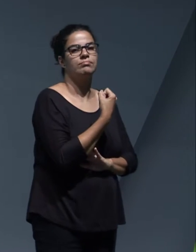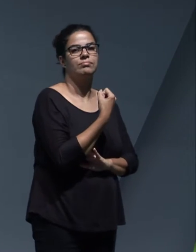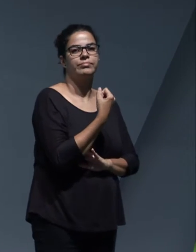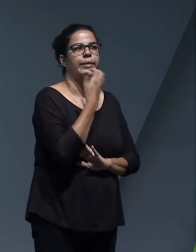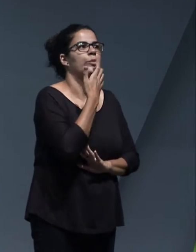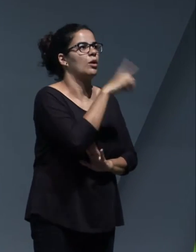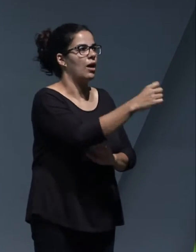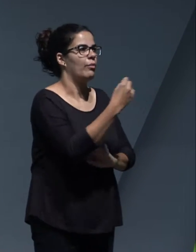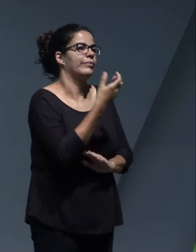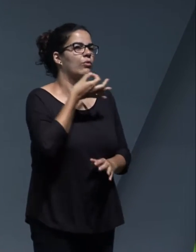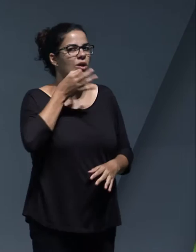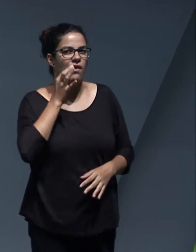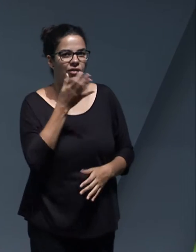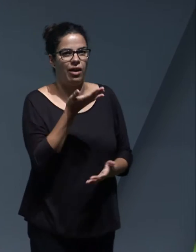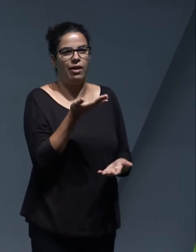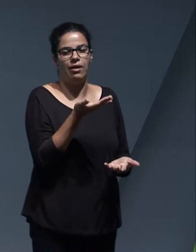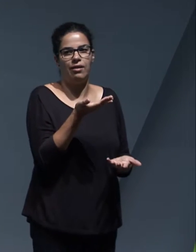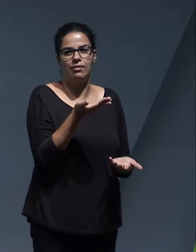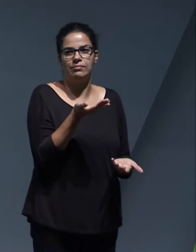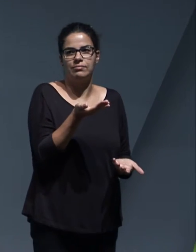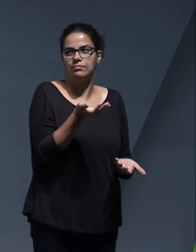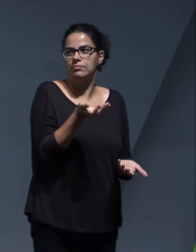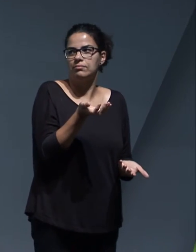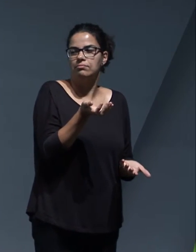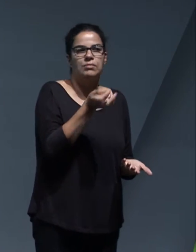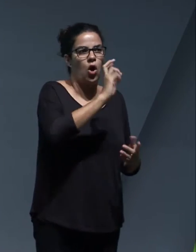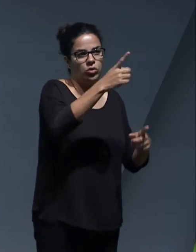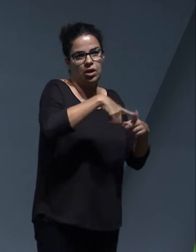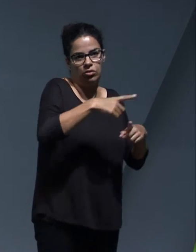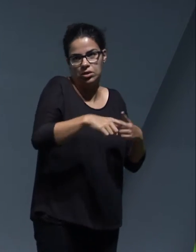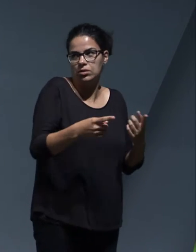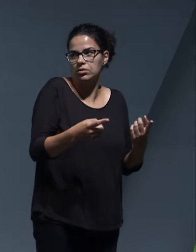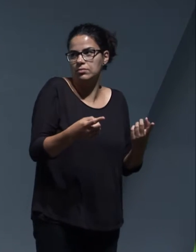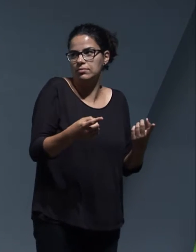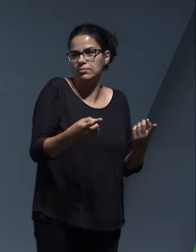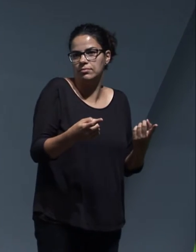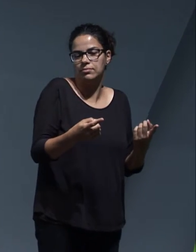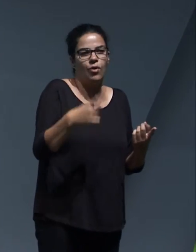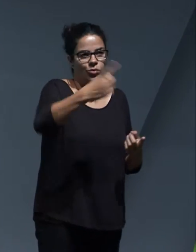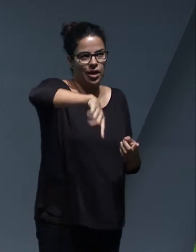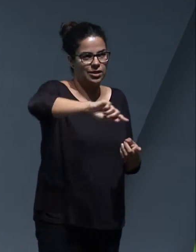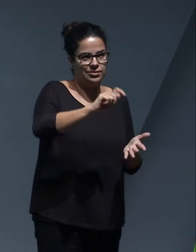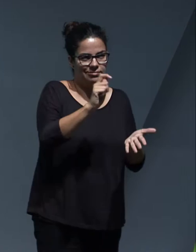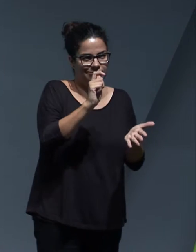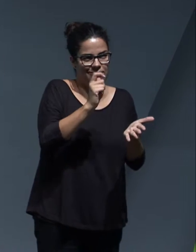cafés y otras cosas, que al final no se les va a pasar la cuenta, alguien los ha tenido que pagar, han sido los patrocinadores,